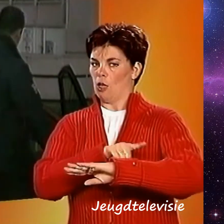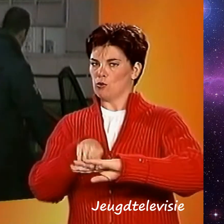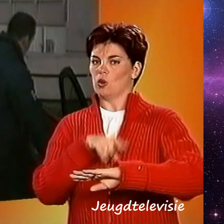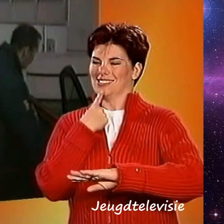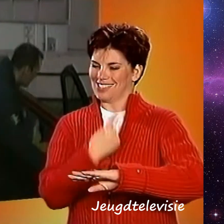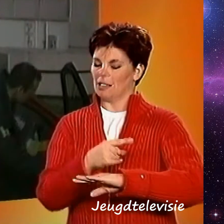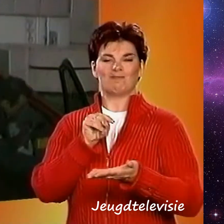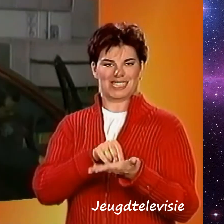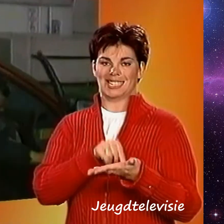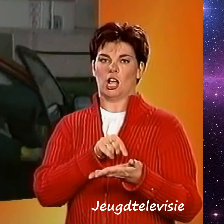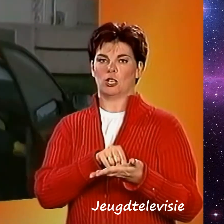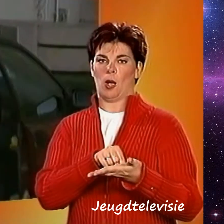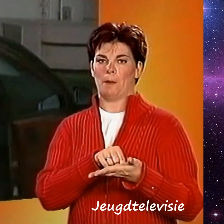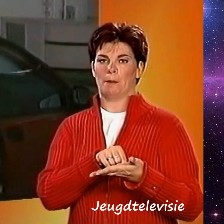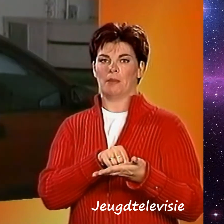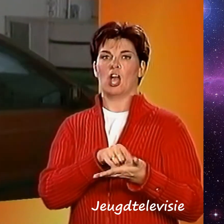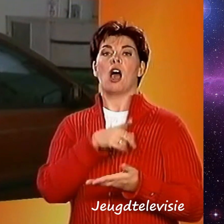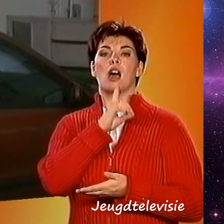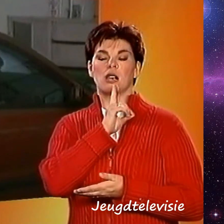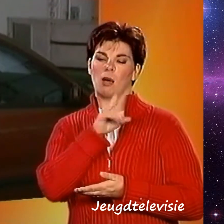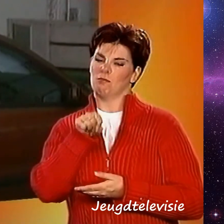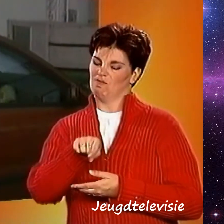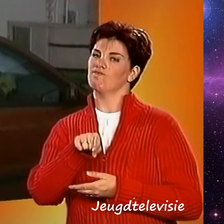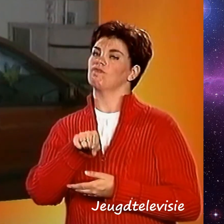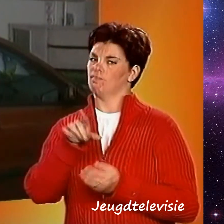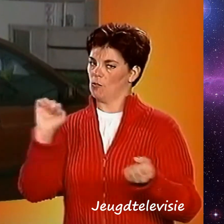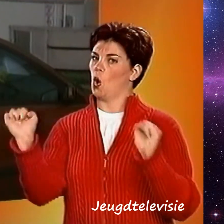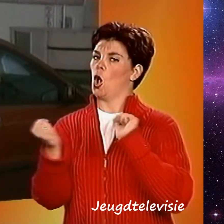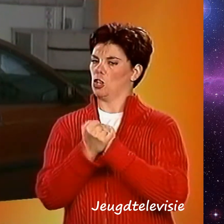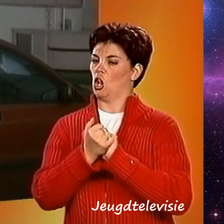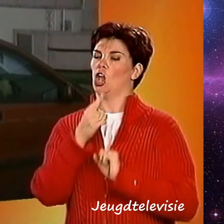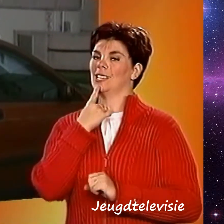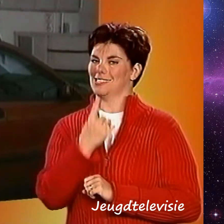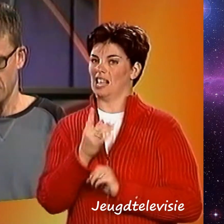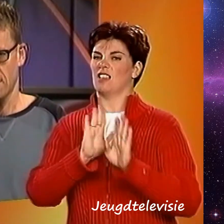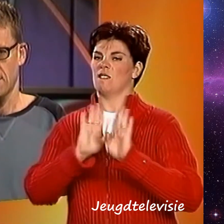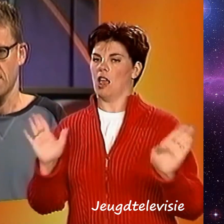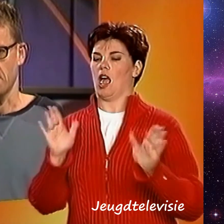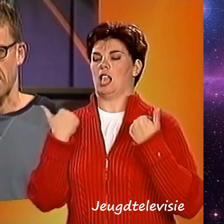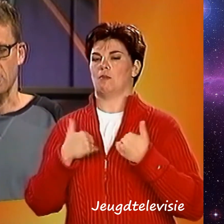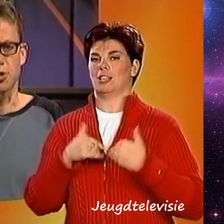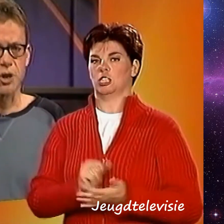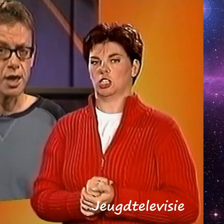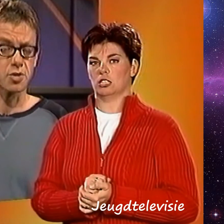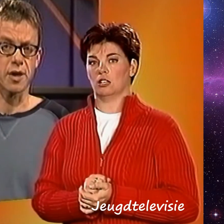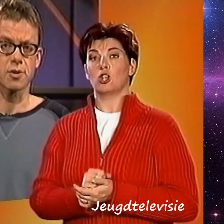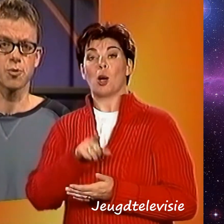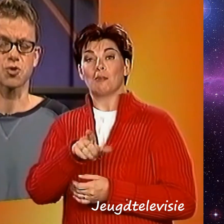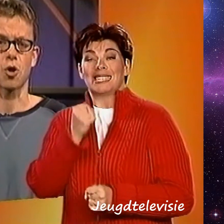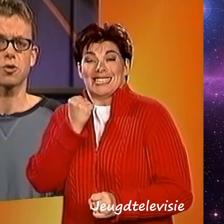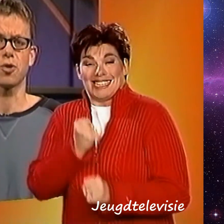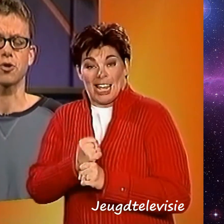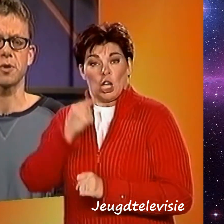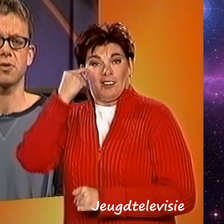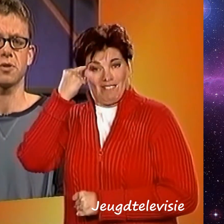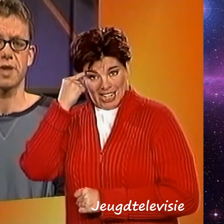De gesprekken wijzen erop dat deze ramp een ongeluk was, zeggen Amerikaanse veiligheidsmensen. Maar om het zeker te weten moeten